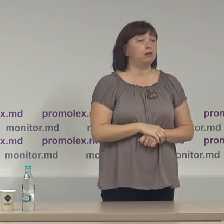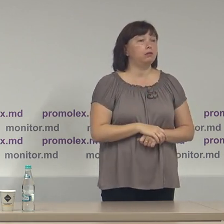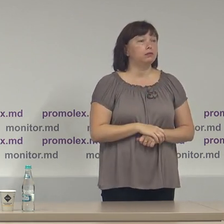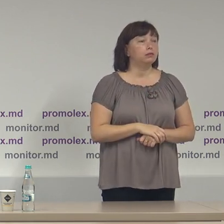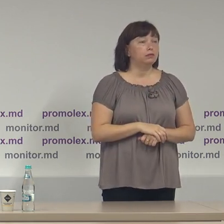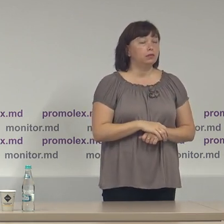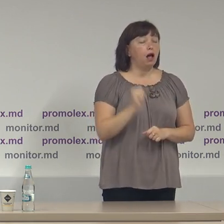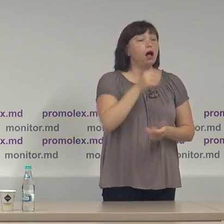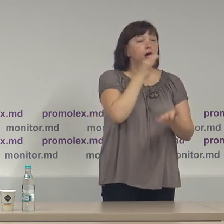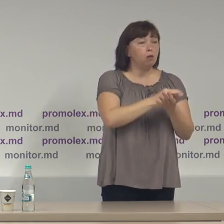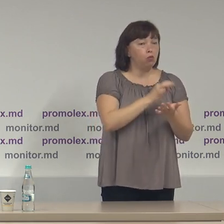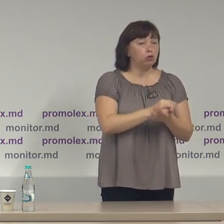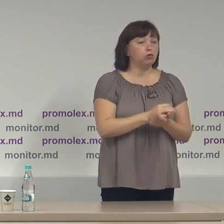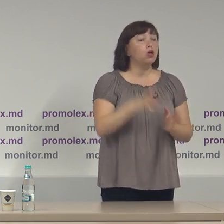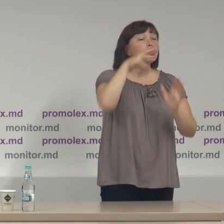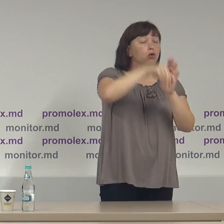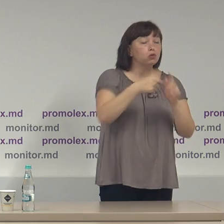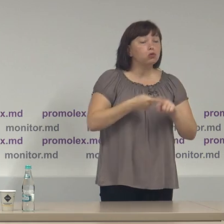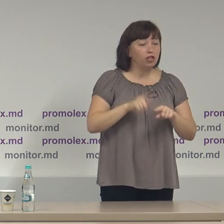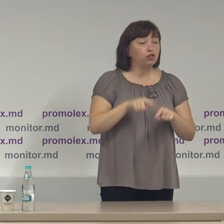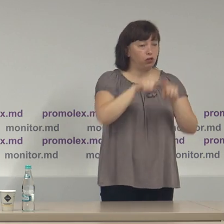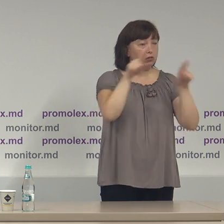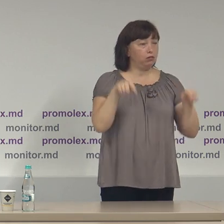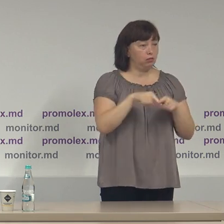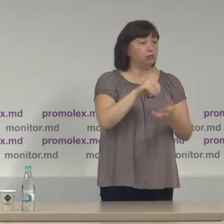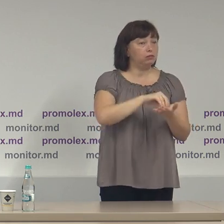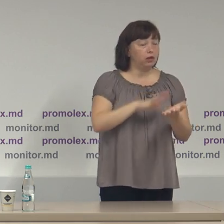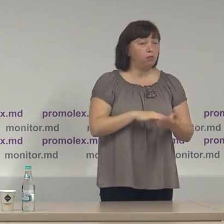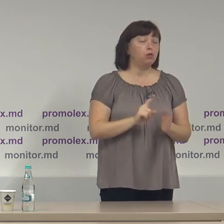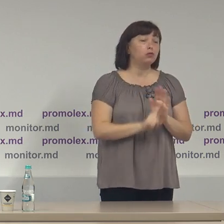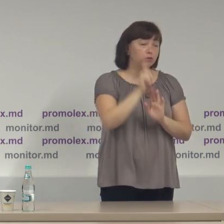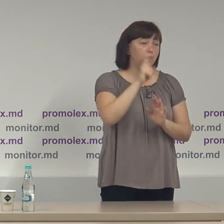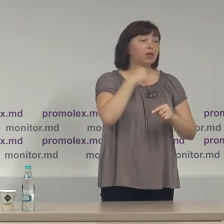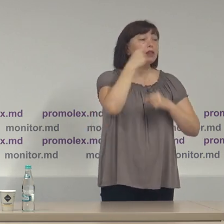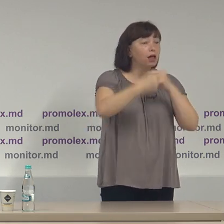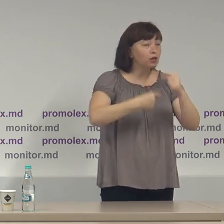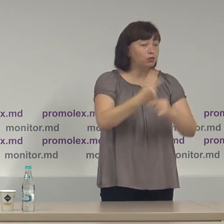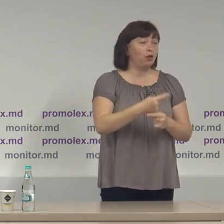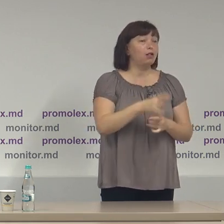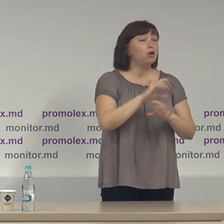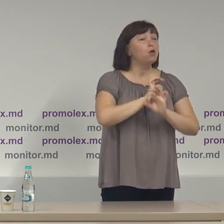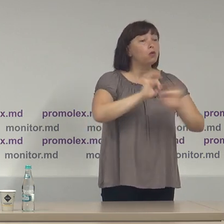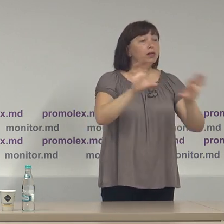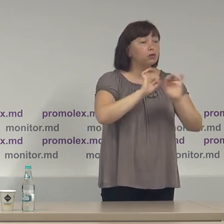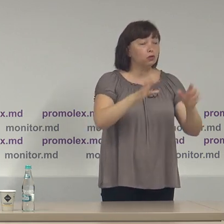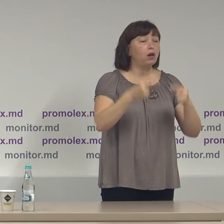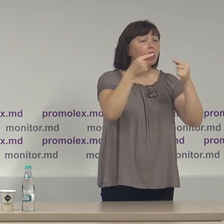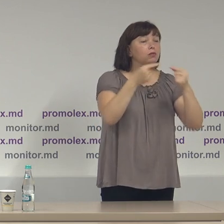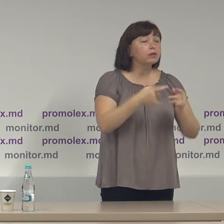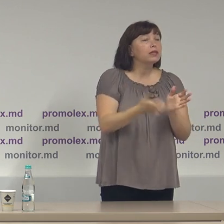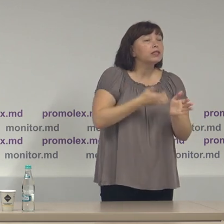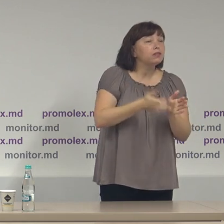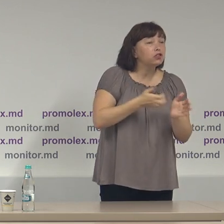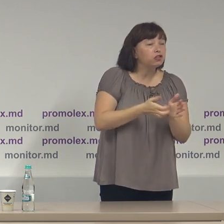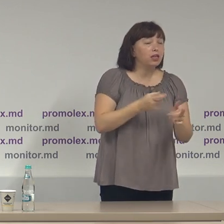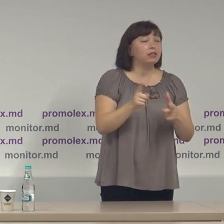a raportului, inclusiv în prezentul raport, și voi începe tradițional cu prezentarea anumitor deficiențe